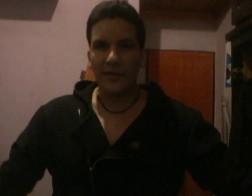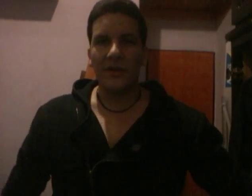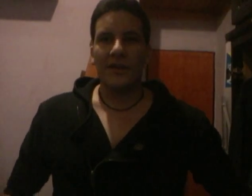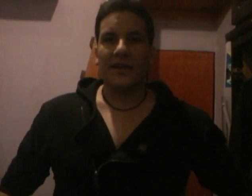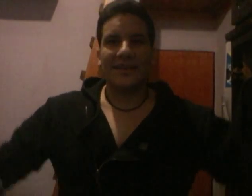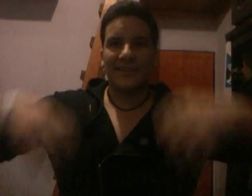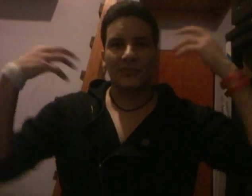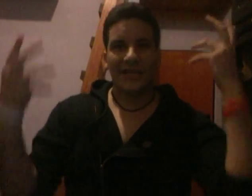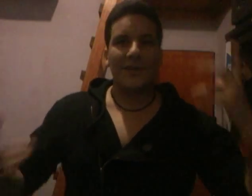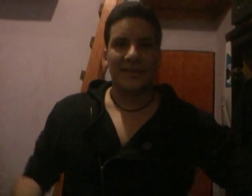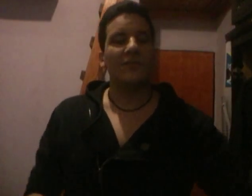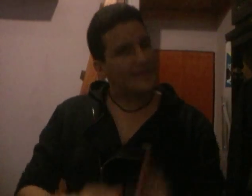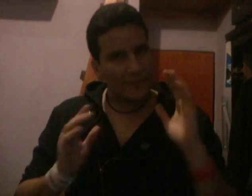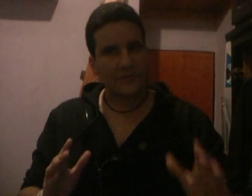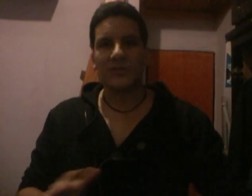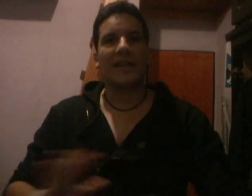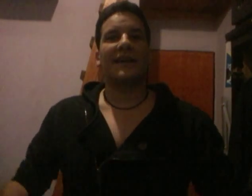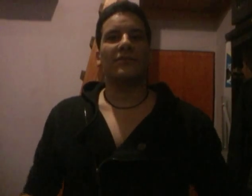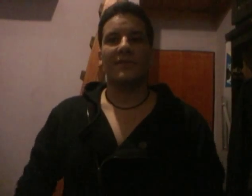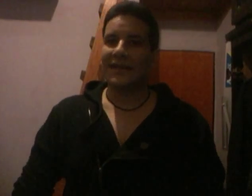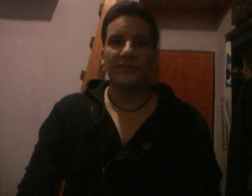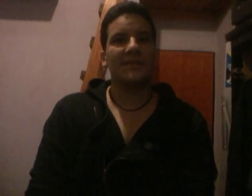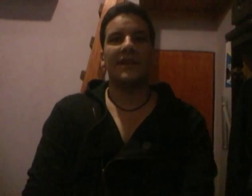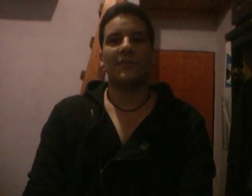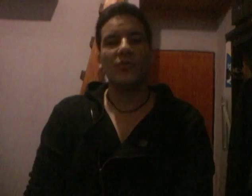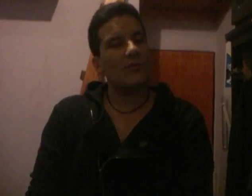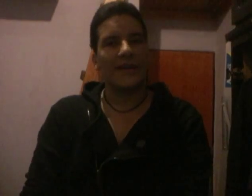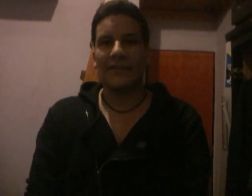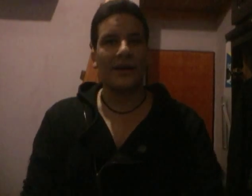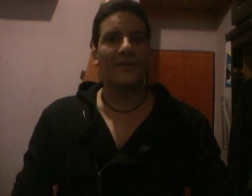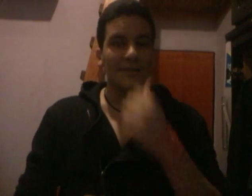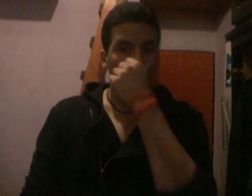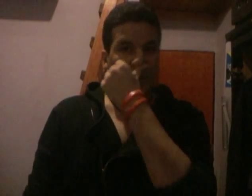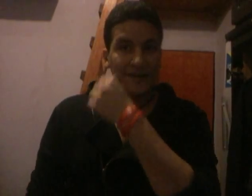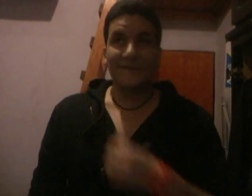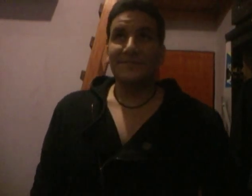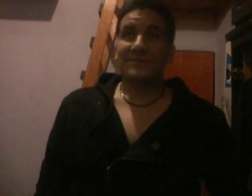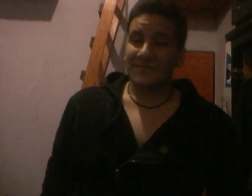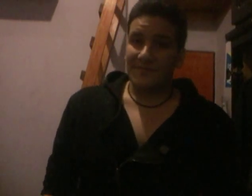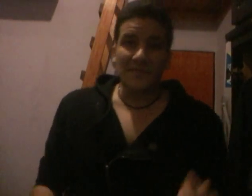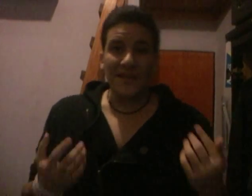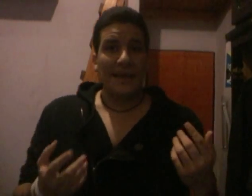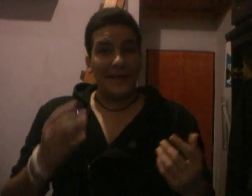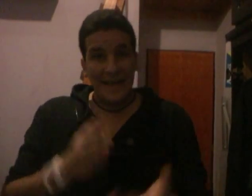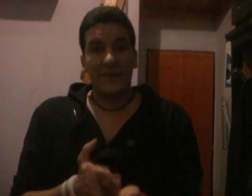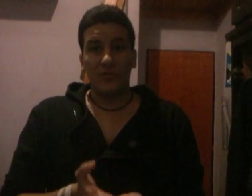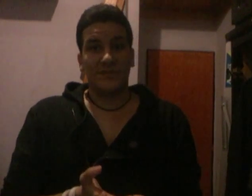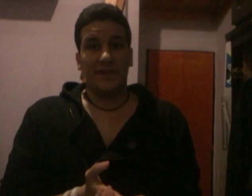eh, ante todas las llamas, ¿sabes? Esa no se la descarto, me encanta esa escena, muy buena gráficamente, todo. La pelea de Duns Day